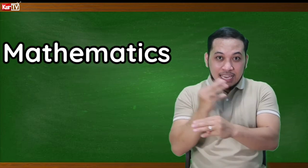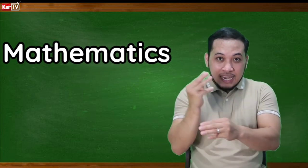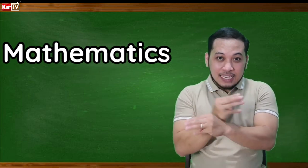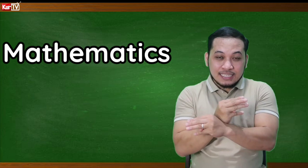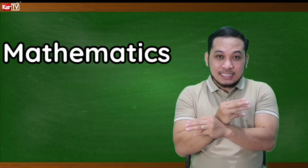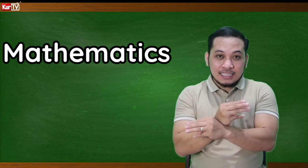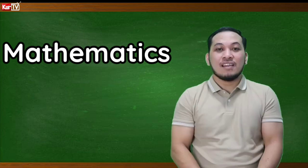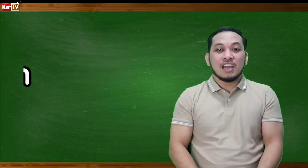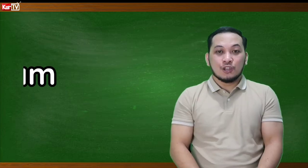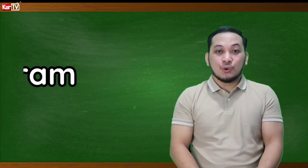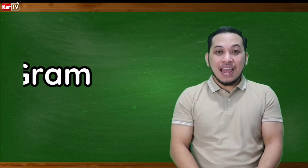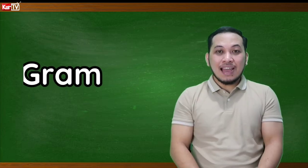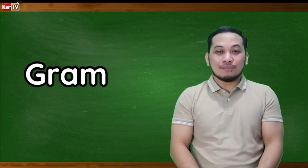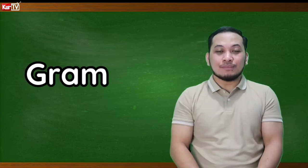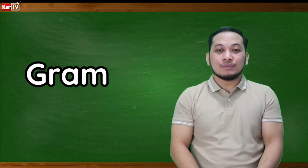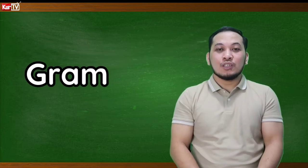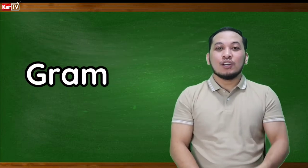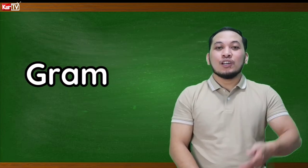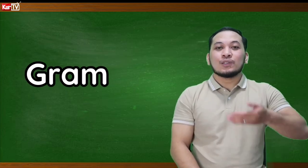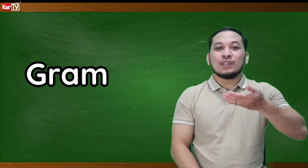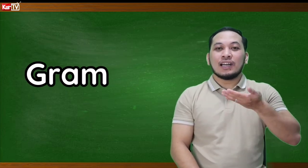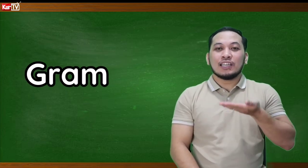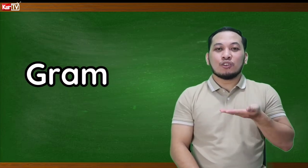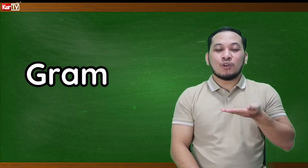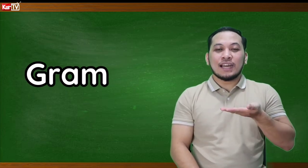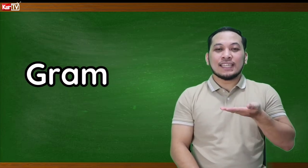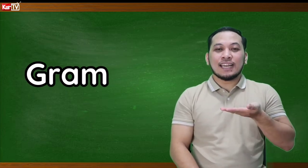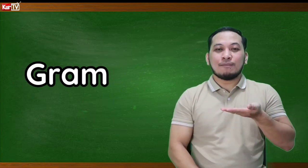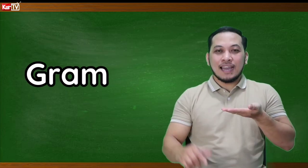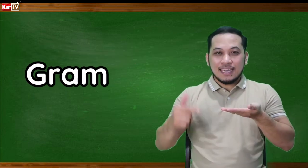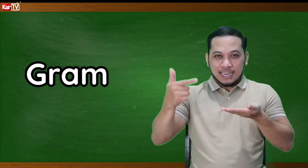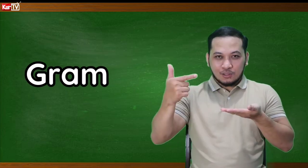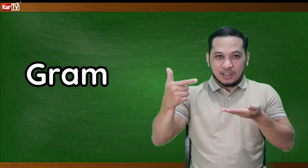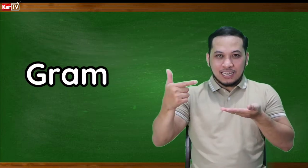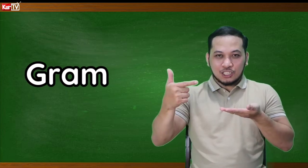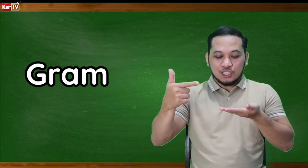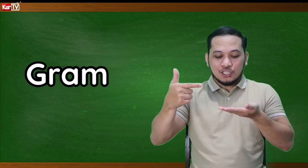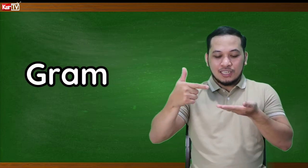Mathematics. Gram. So, nakaganito po ang ating kamay. Ito ang letter G.